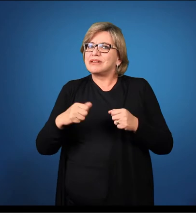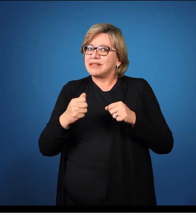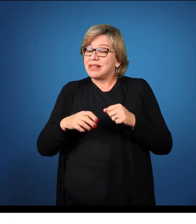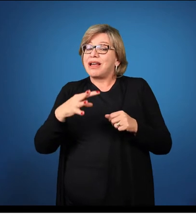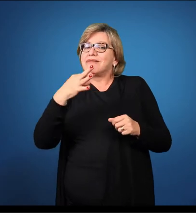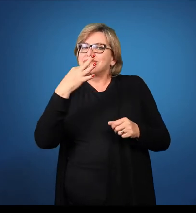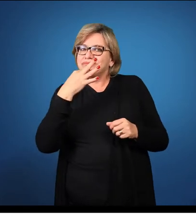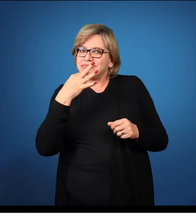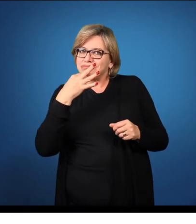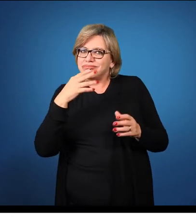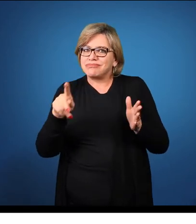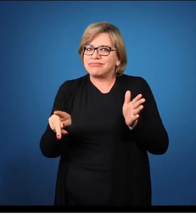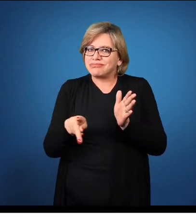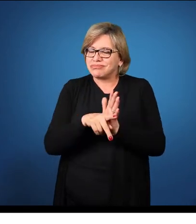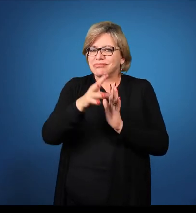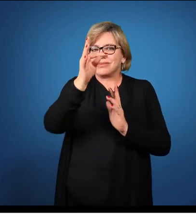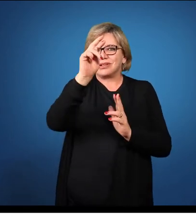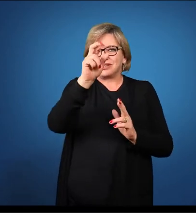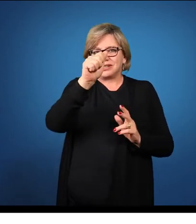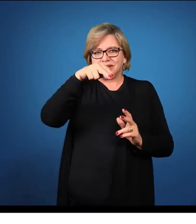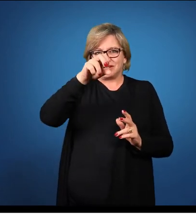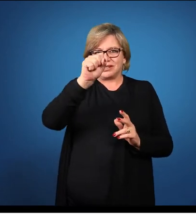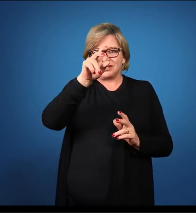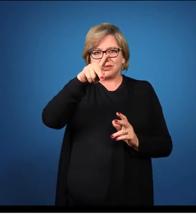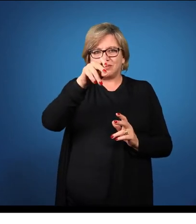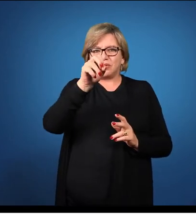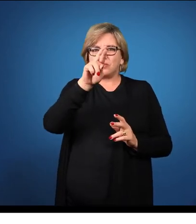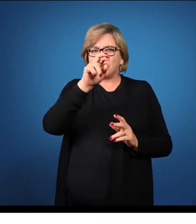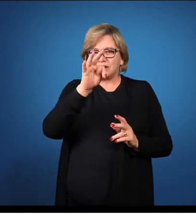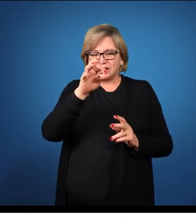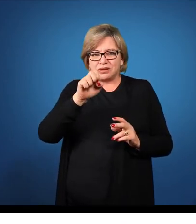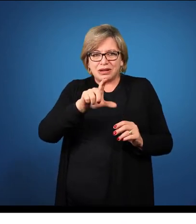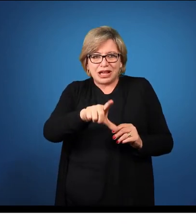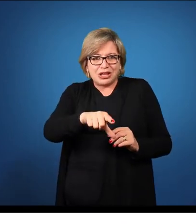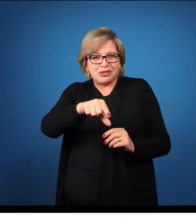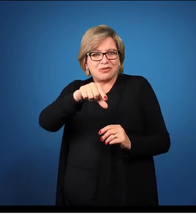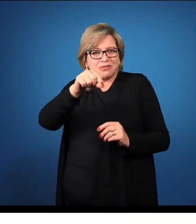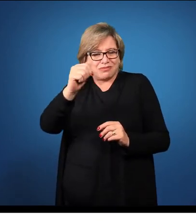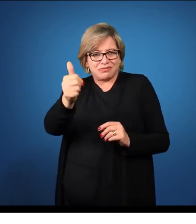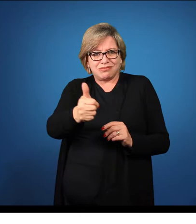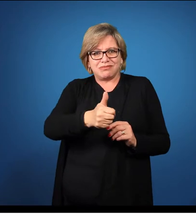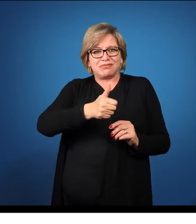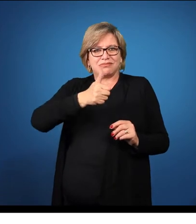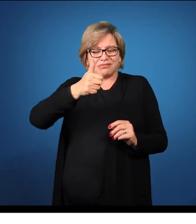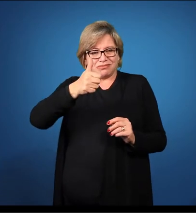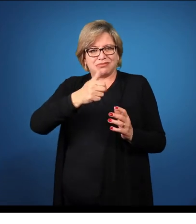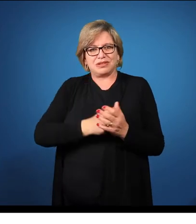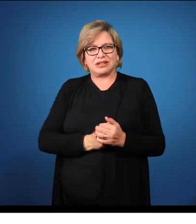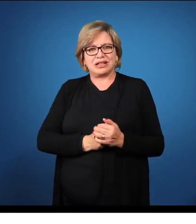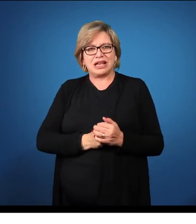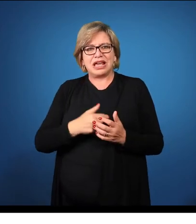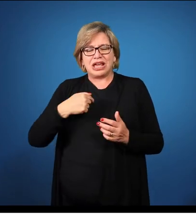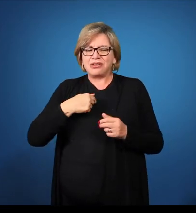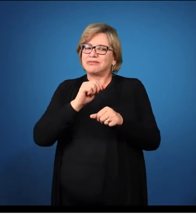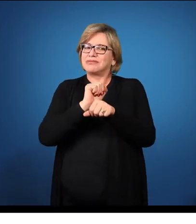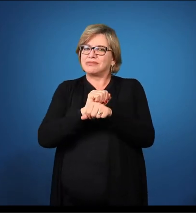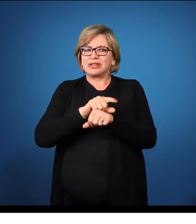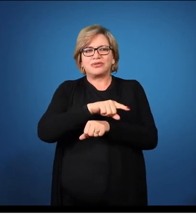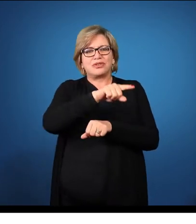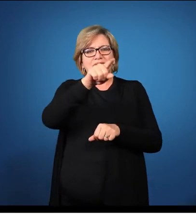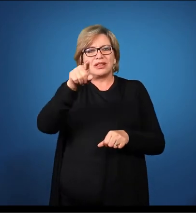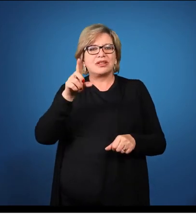modalidades para que as decisões sejam tomadas com base em critérios de eficiência. Eu aguardo vocês